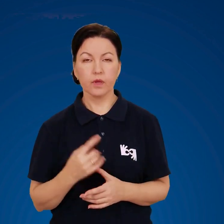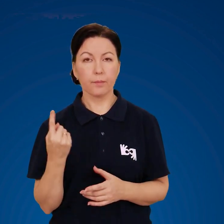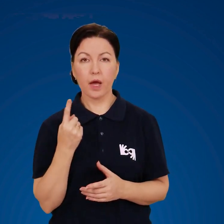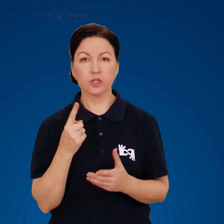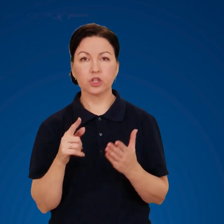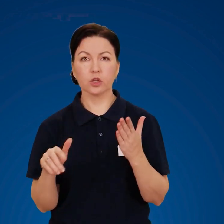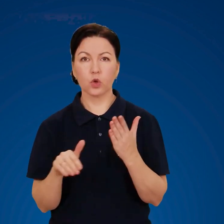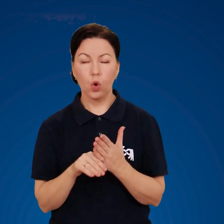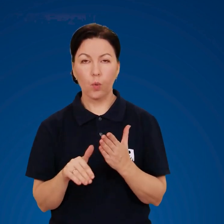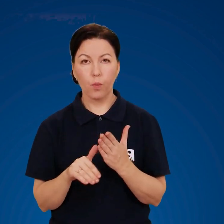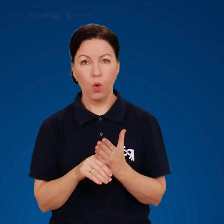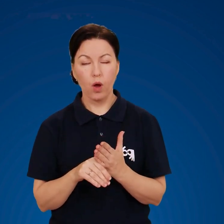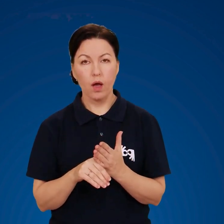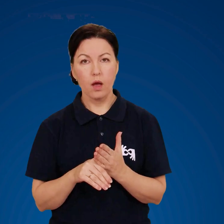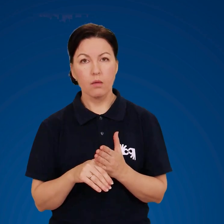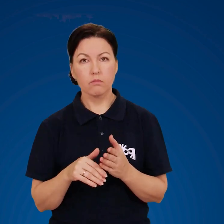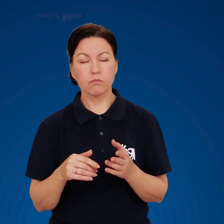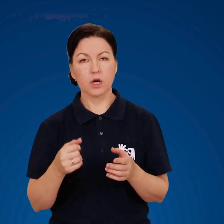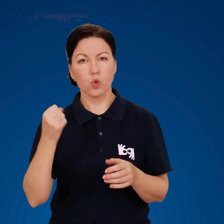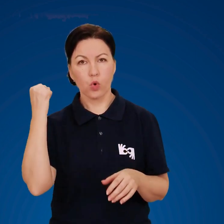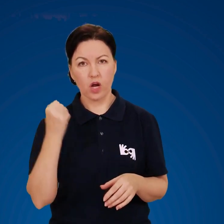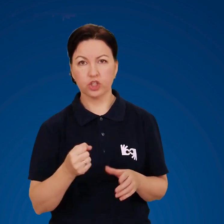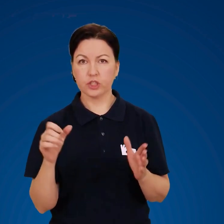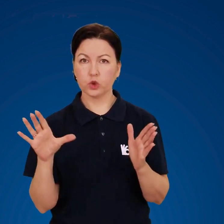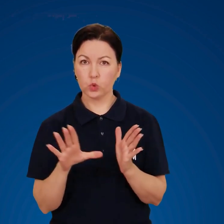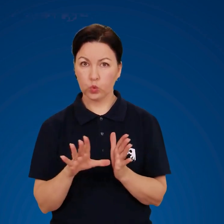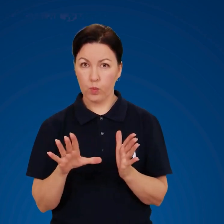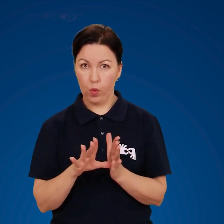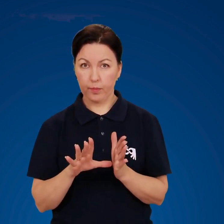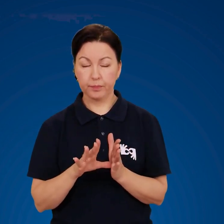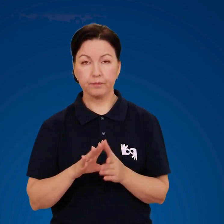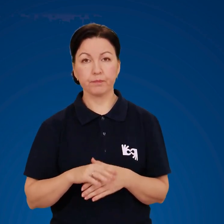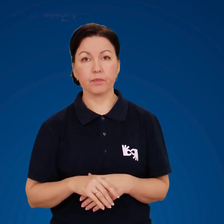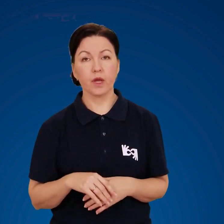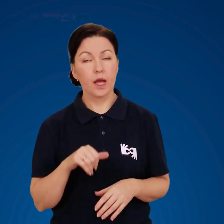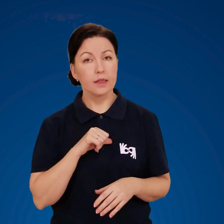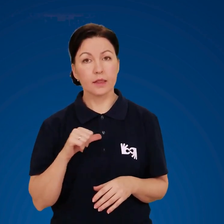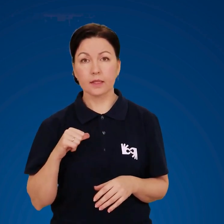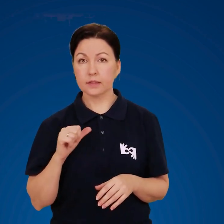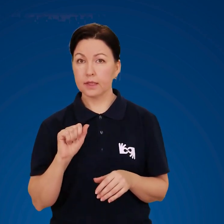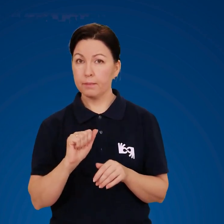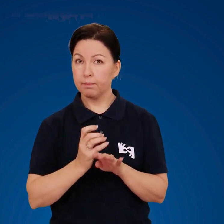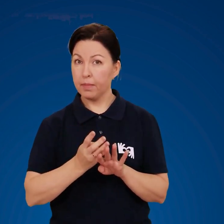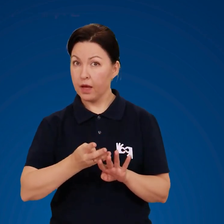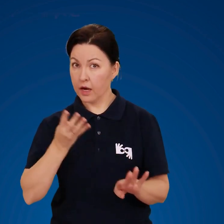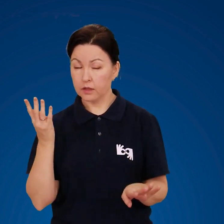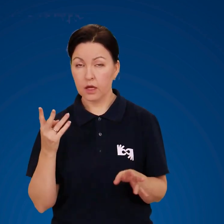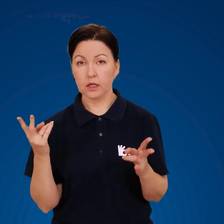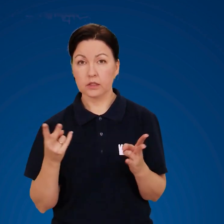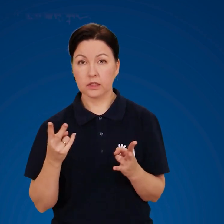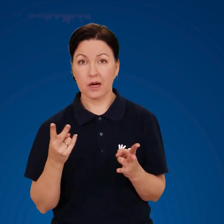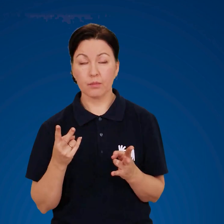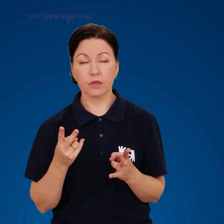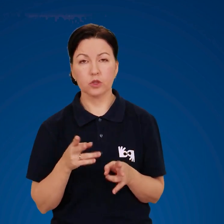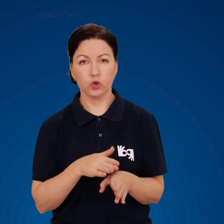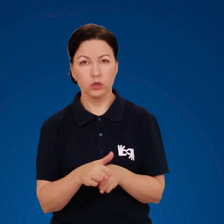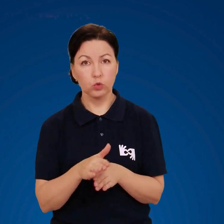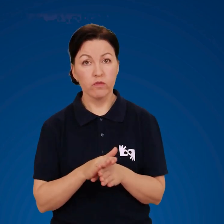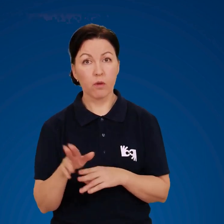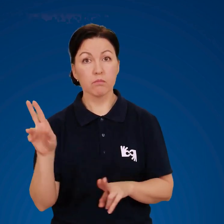Перша допомога при ураженні струмом Насамперед слід дотримуватися правил